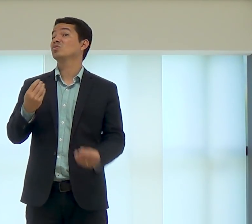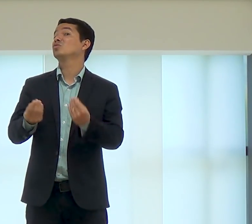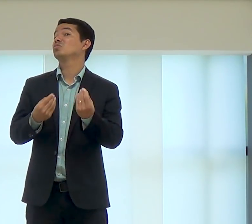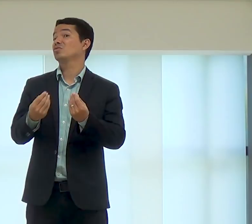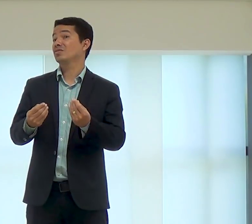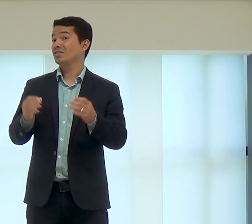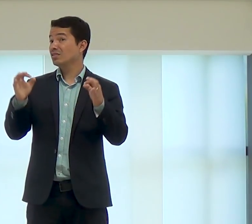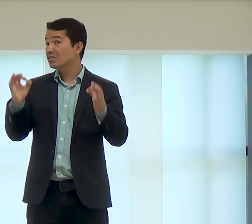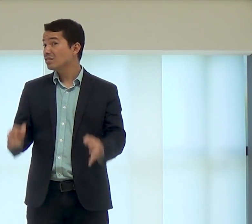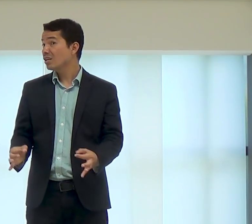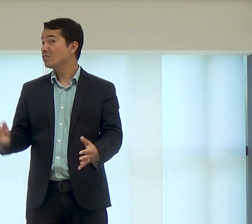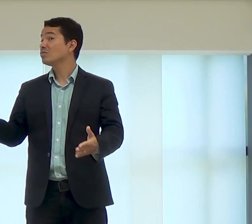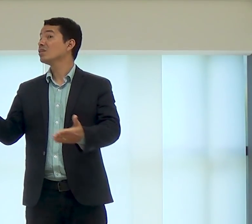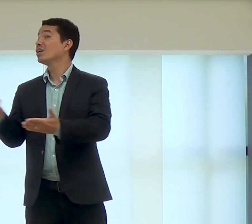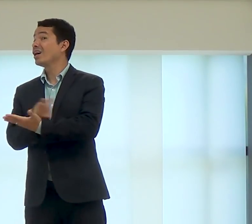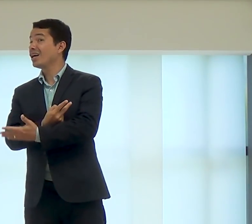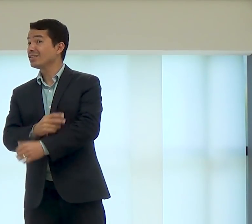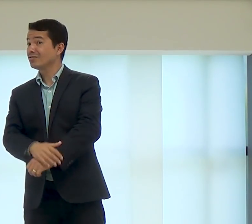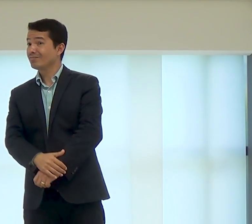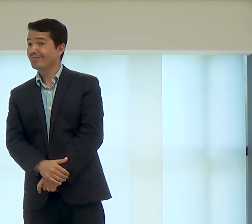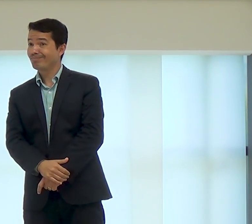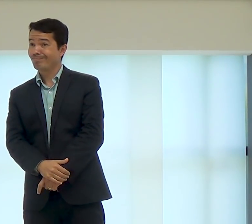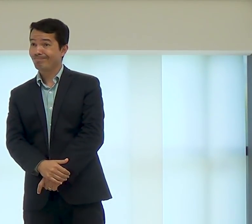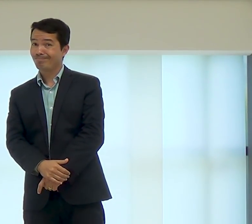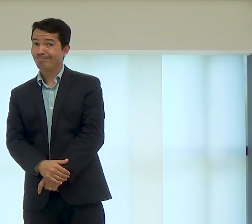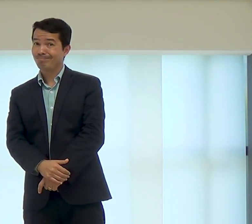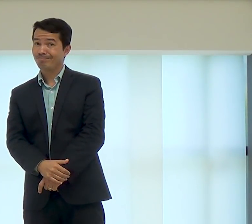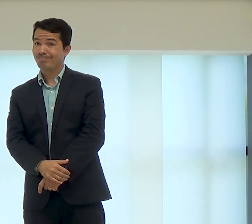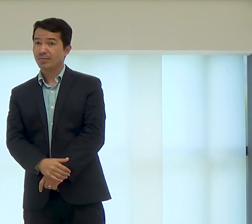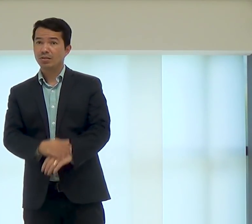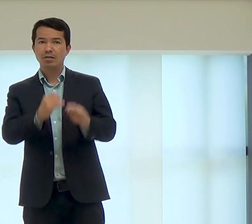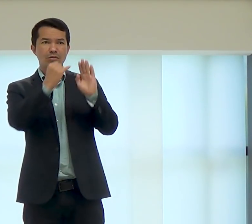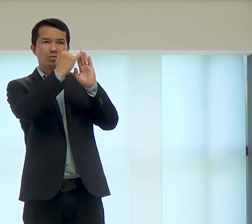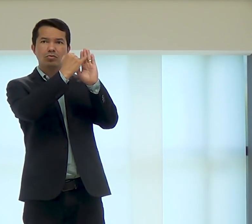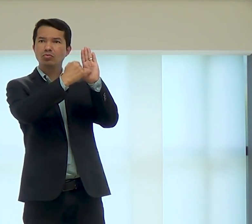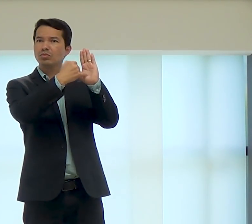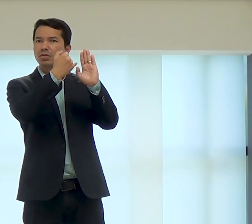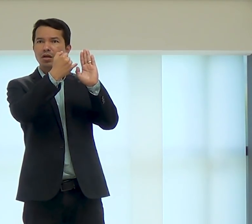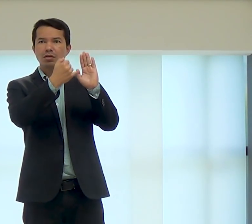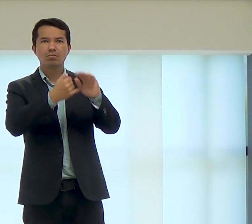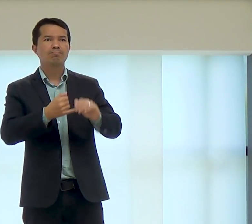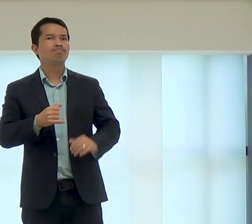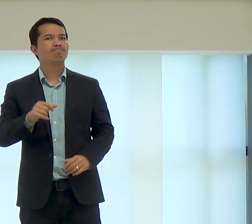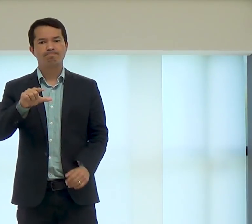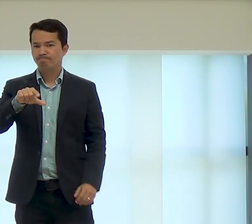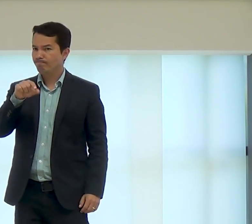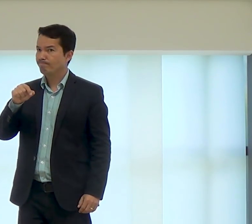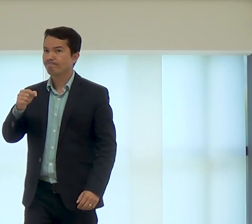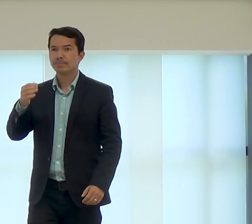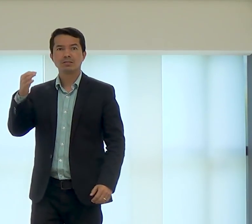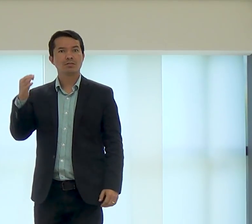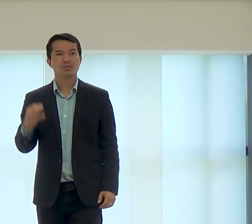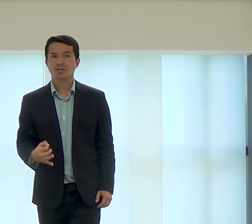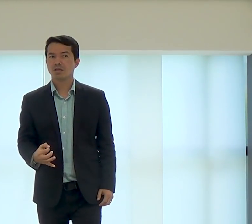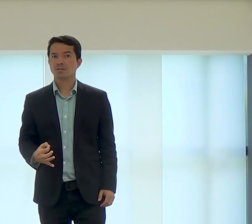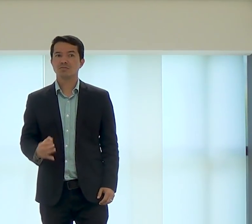E como nós estamos diante de Deus? Certos ou errados? Corretos ou